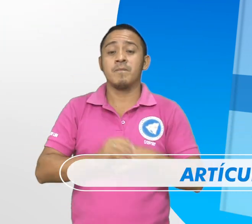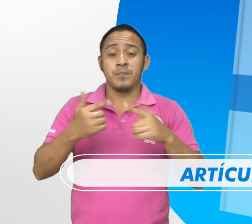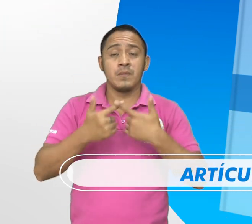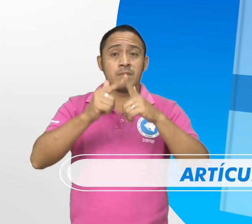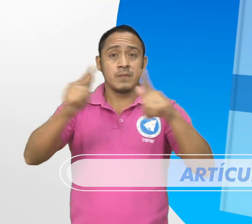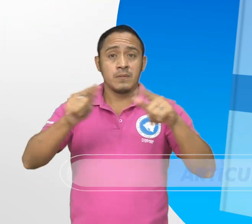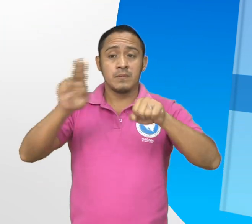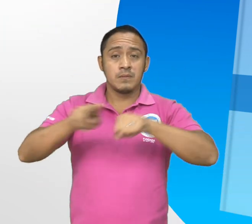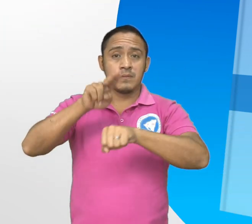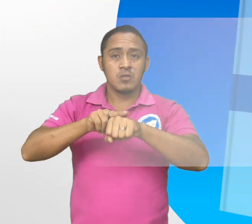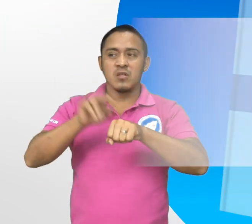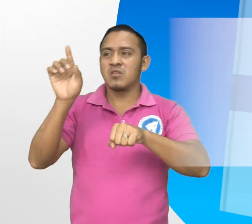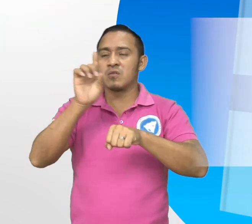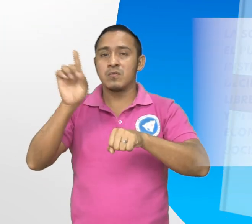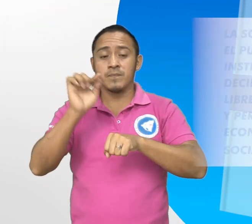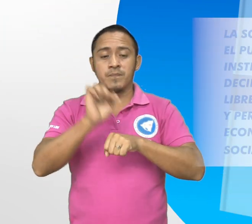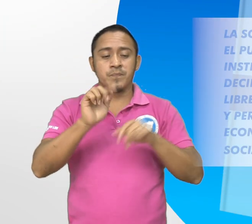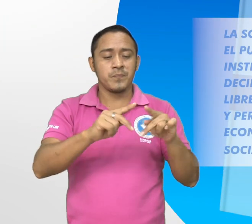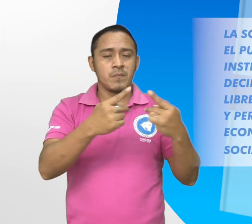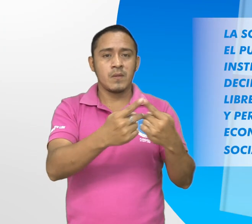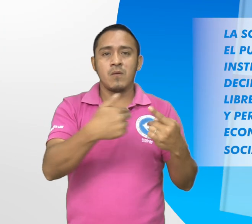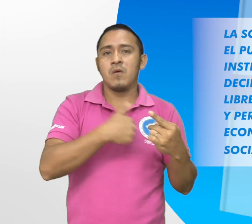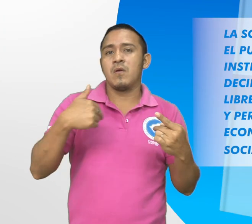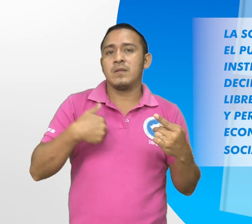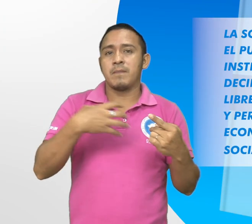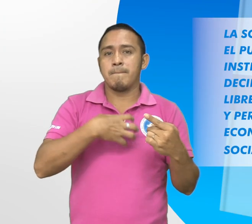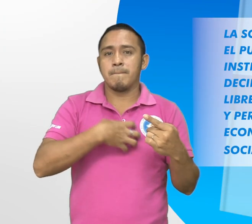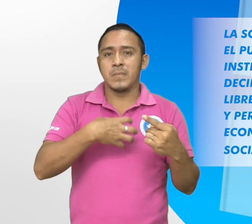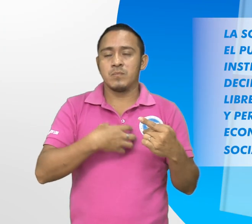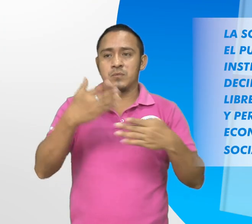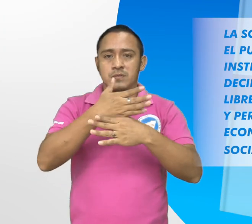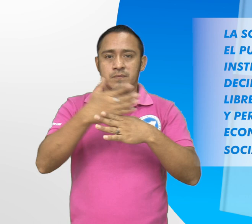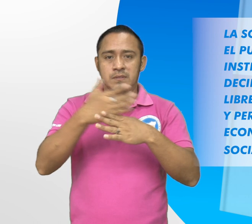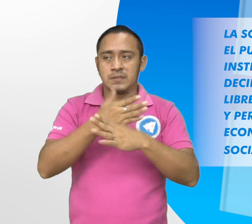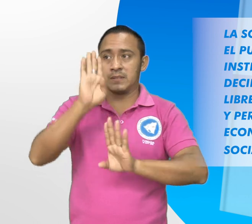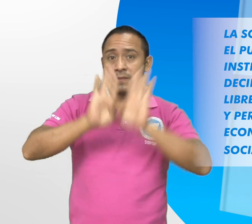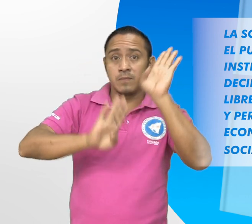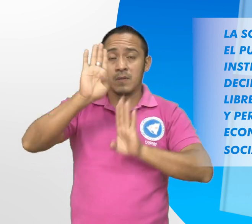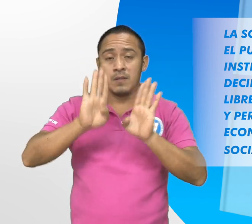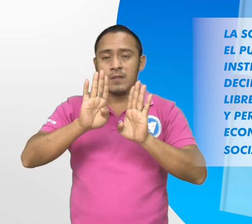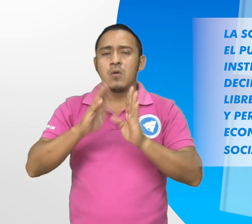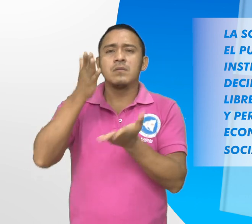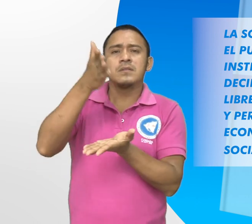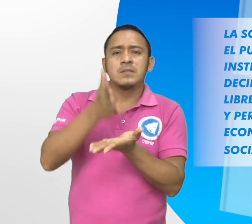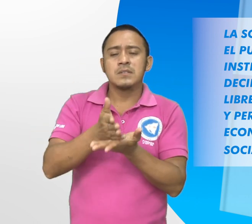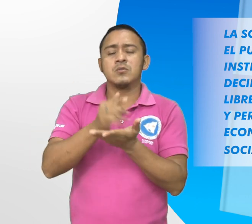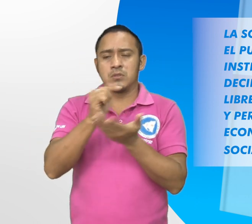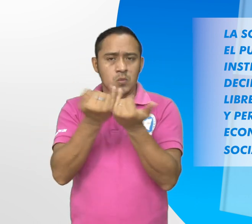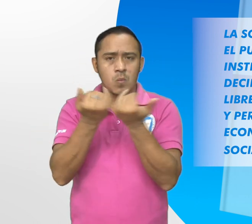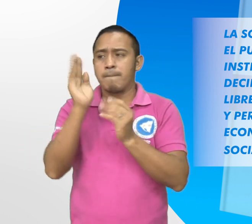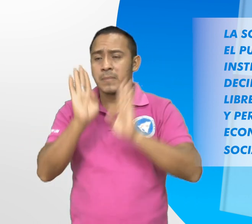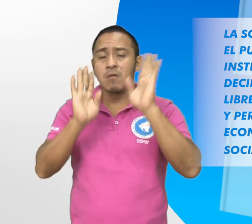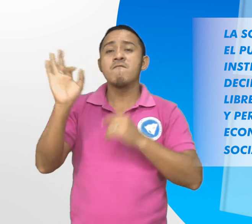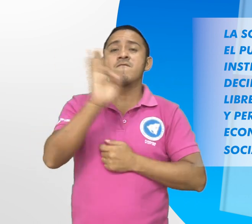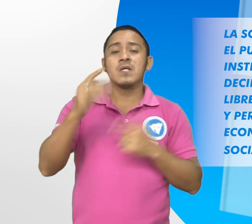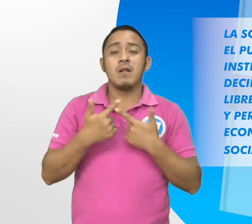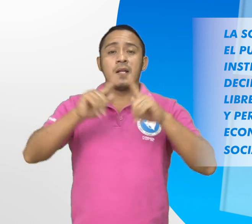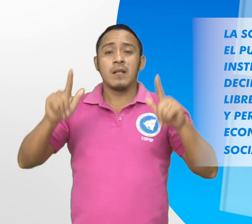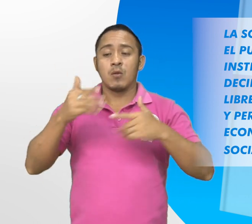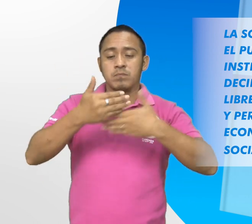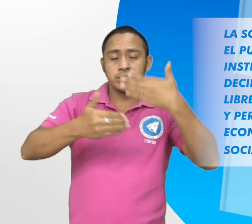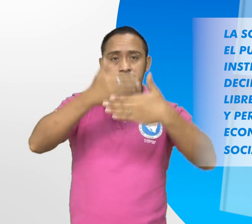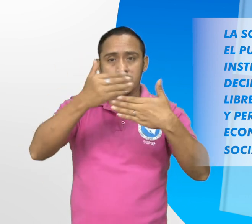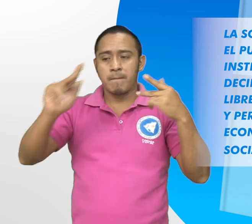Artículo 2. La soberanía nacional reside en el pueblo y la ejerce a través de instrumentos democráticos decidiendo y